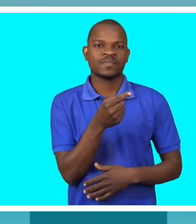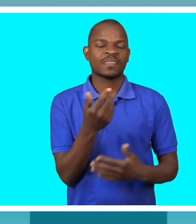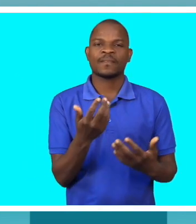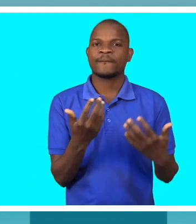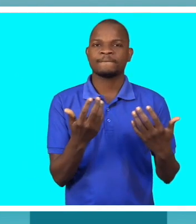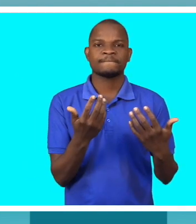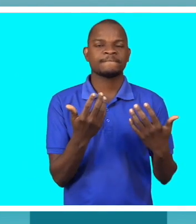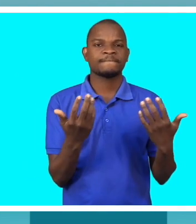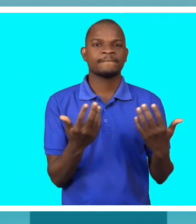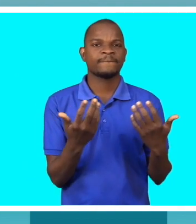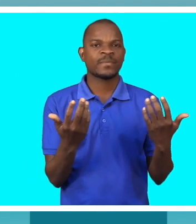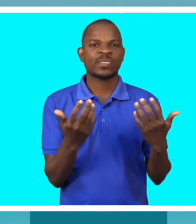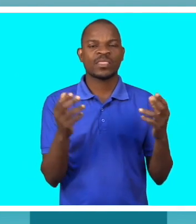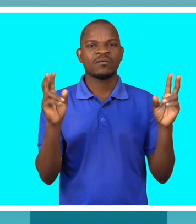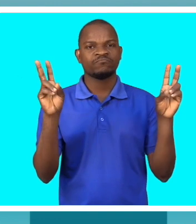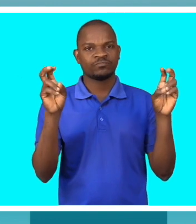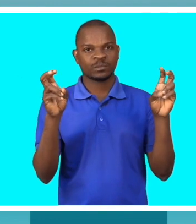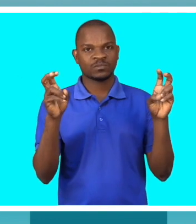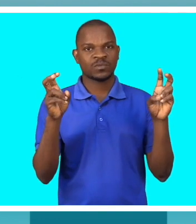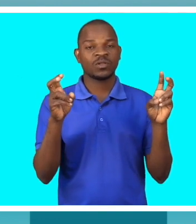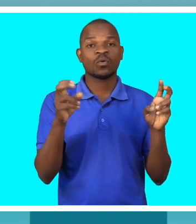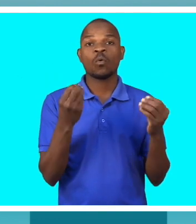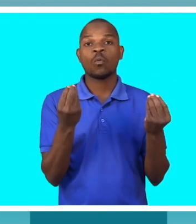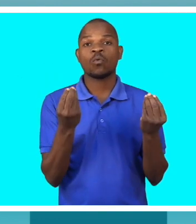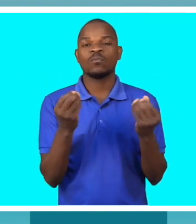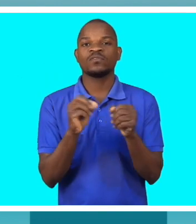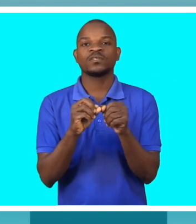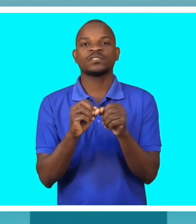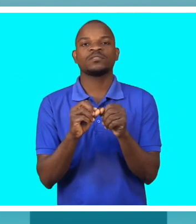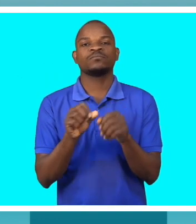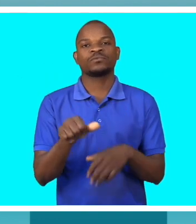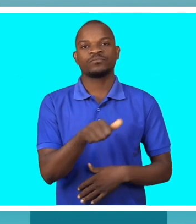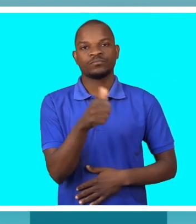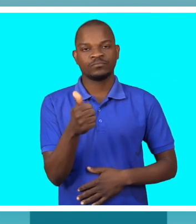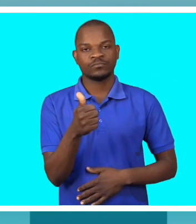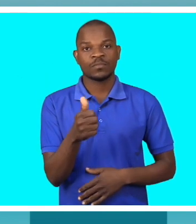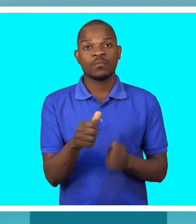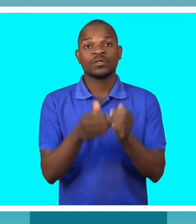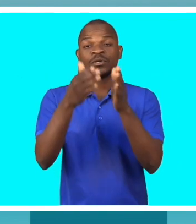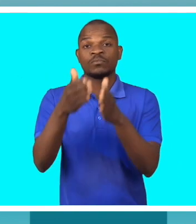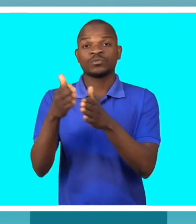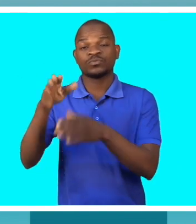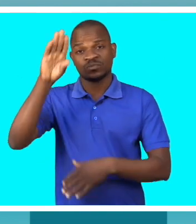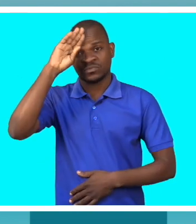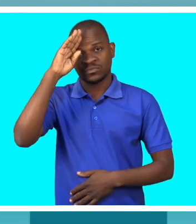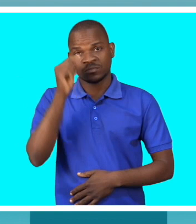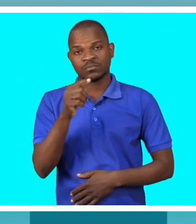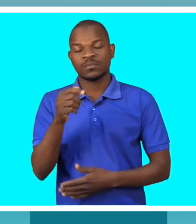alicerce por onde segurar. Para os pacientes com lesão medular, o apoio das pessoas